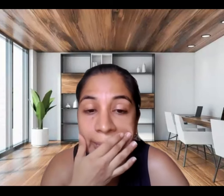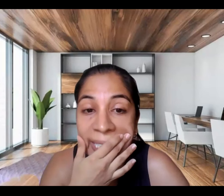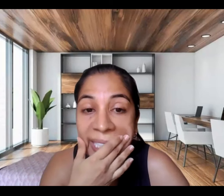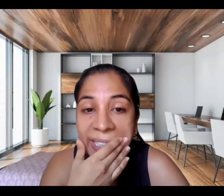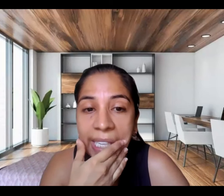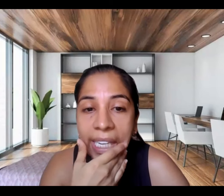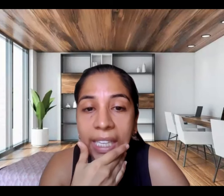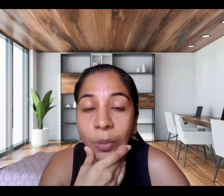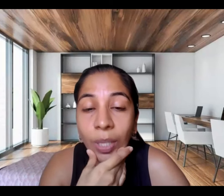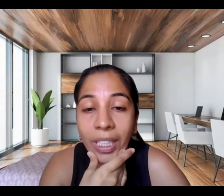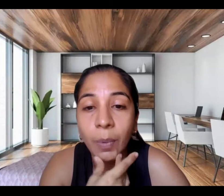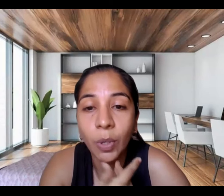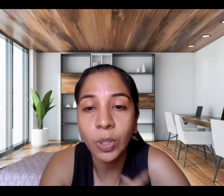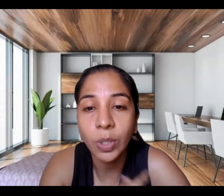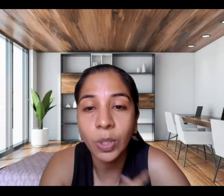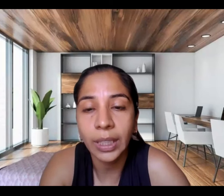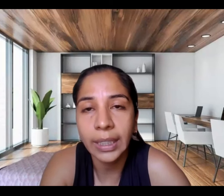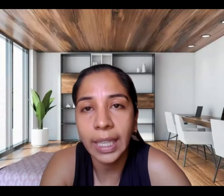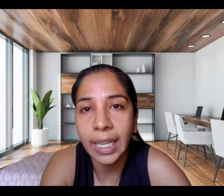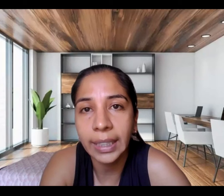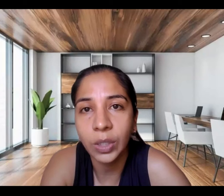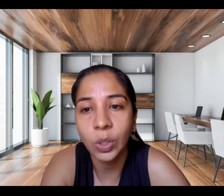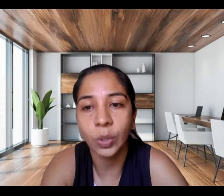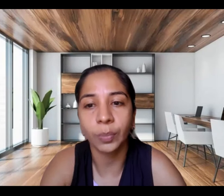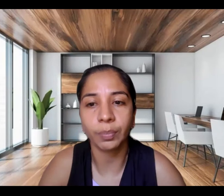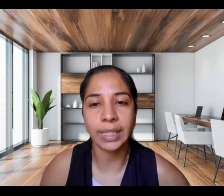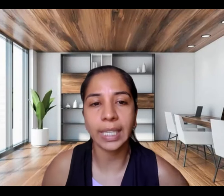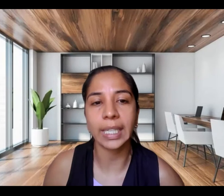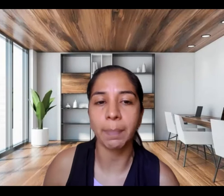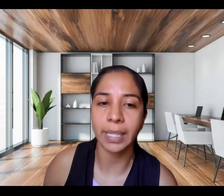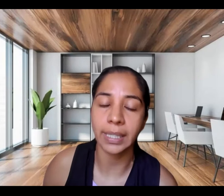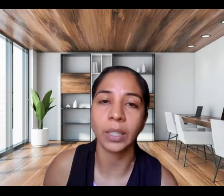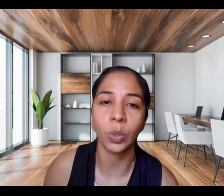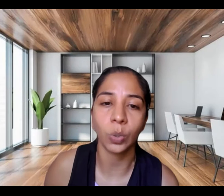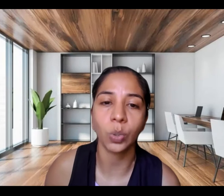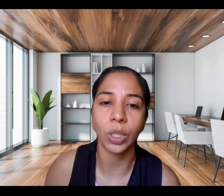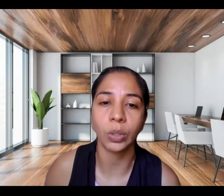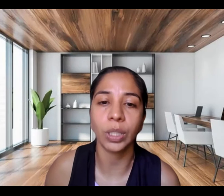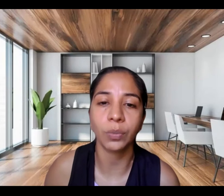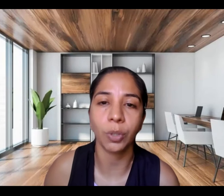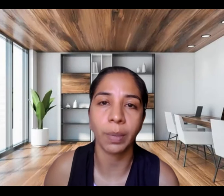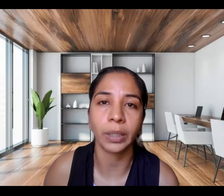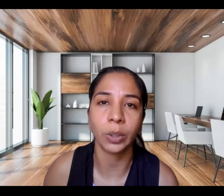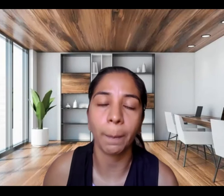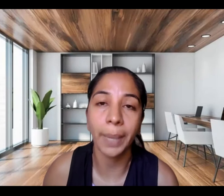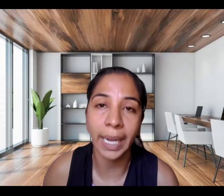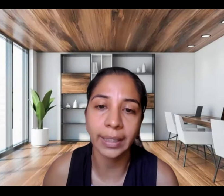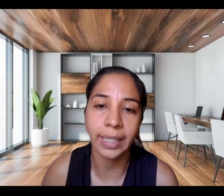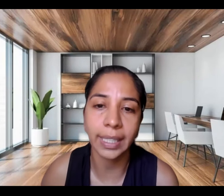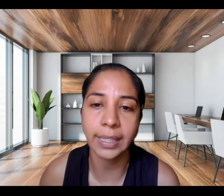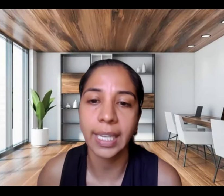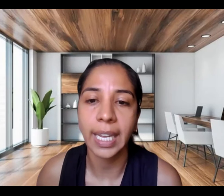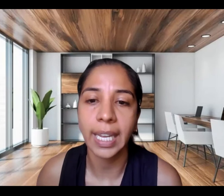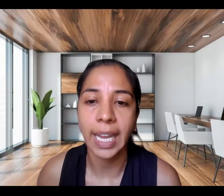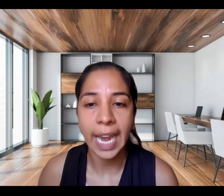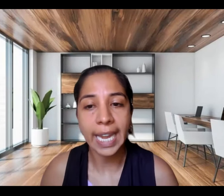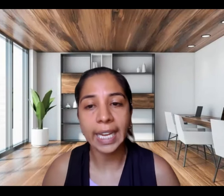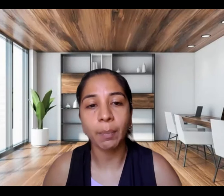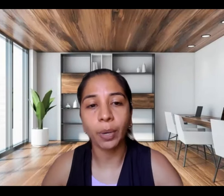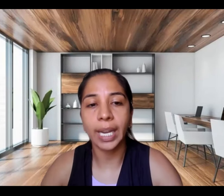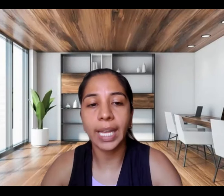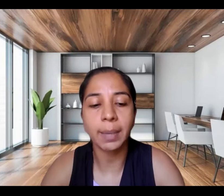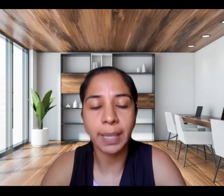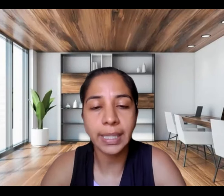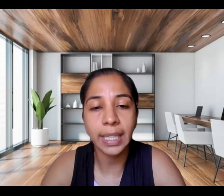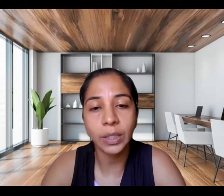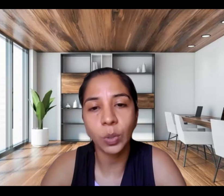saberes, sentires de un equipo docente que tiene la intención de seguir repensando, construyendo y transformando prácticas en